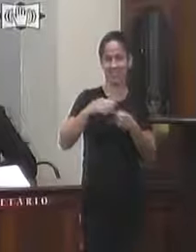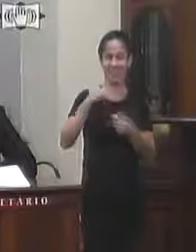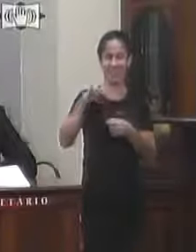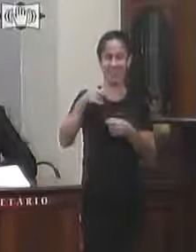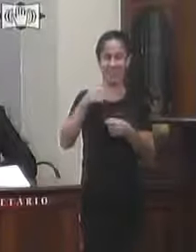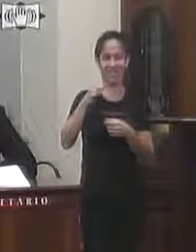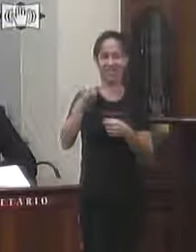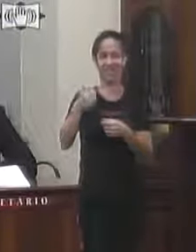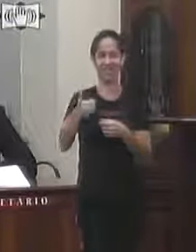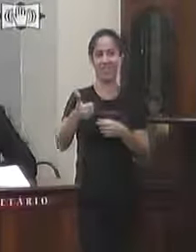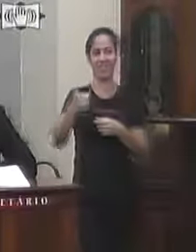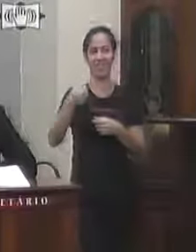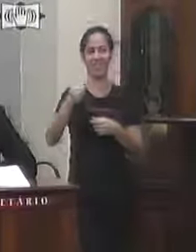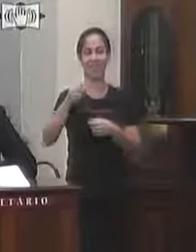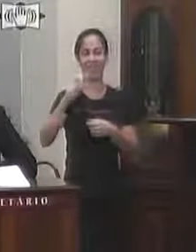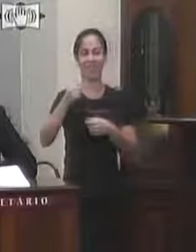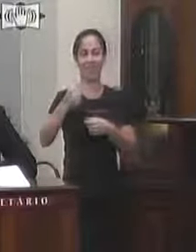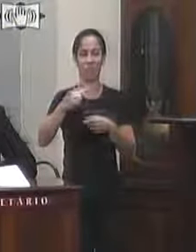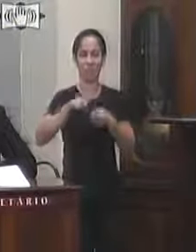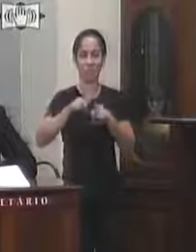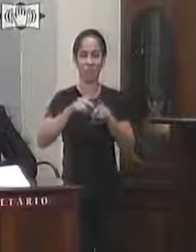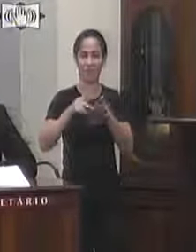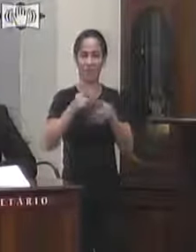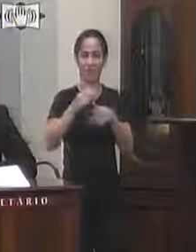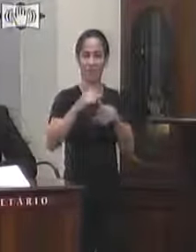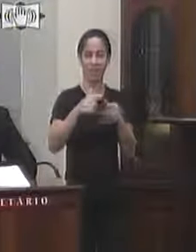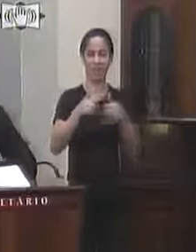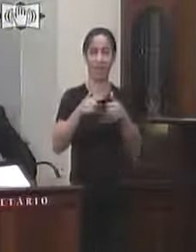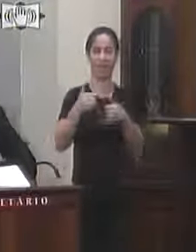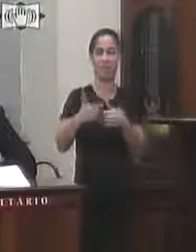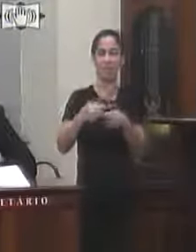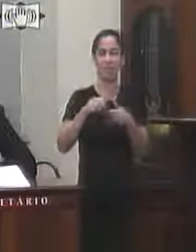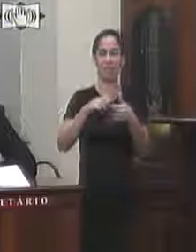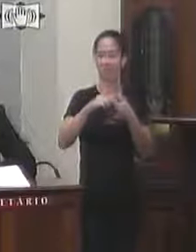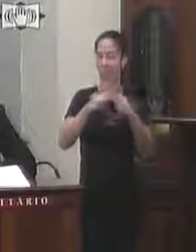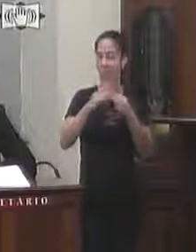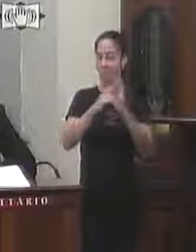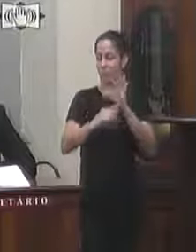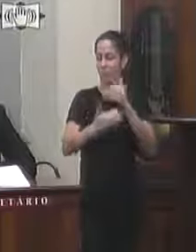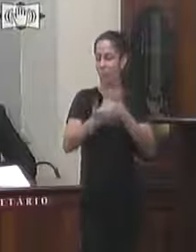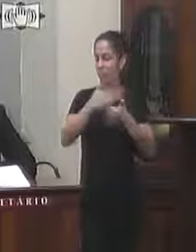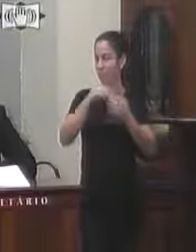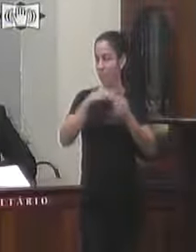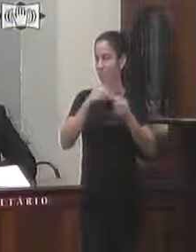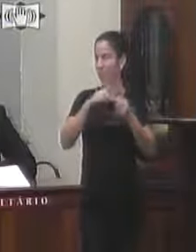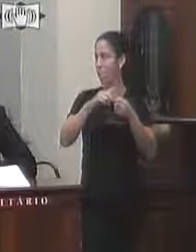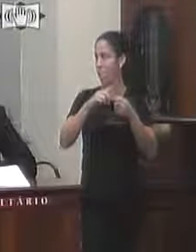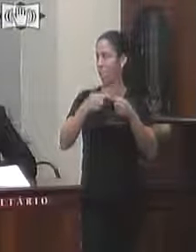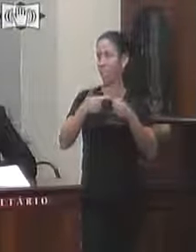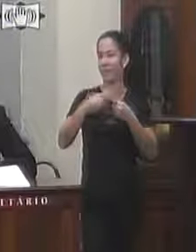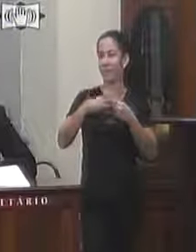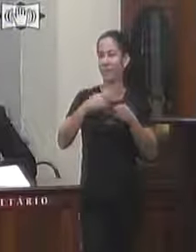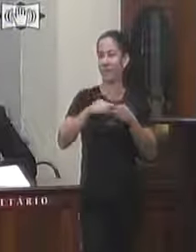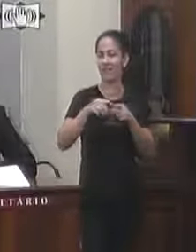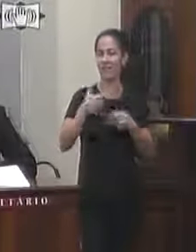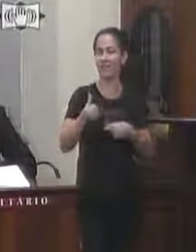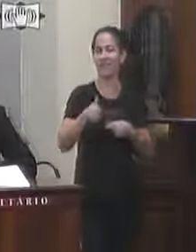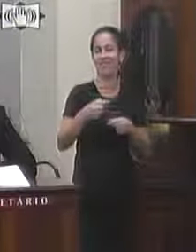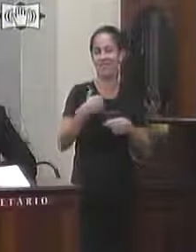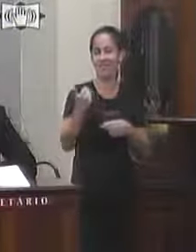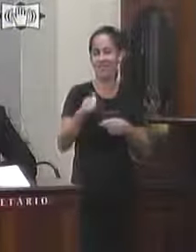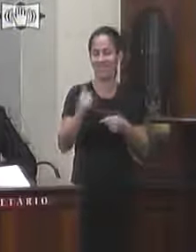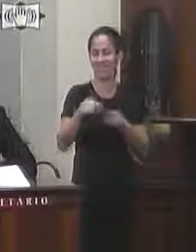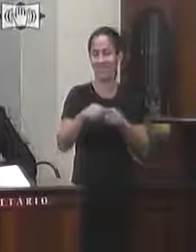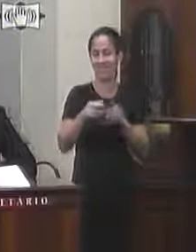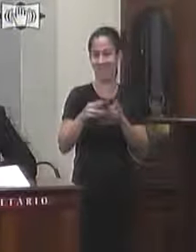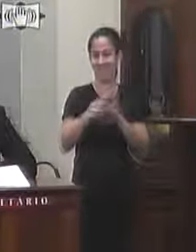176 da lei orgânica municipal artigo 160 parágrafo 1 inciso 2 do regimento interno por sua vez o artigo 23 6 e 11 do Constituto